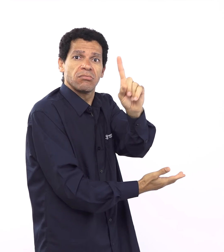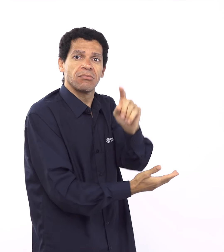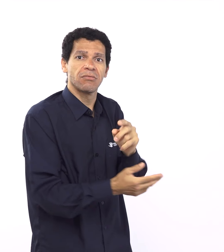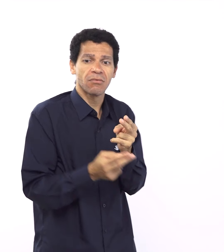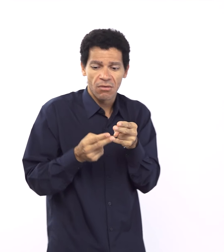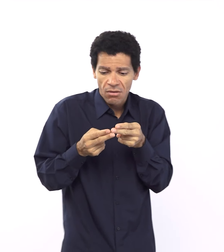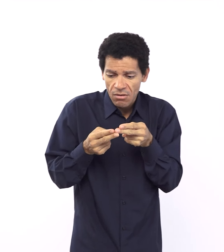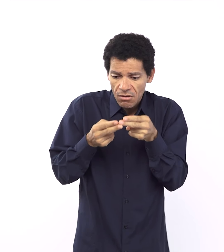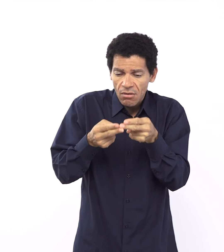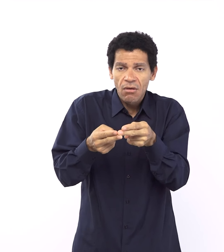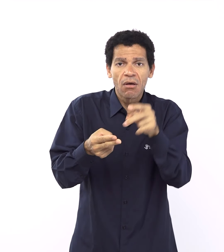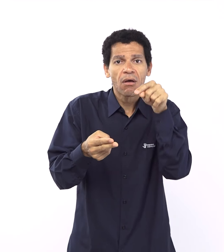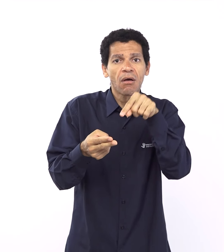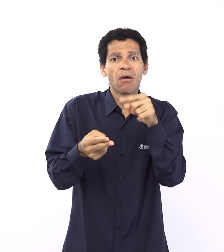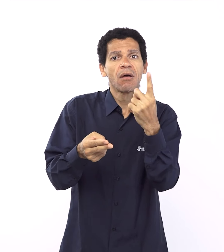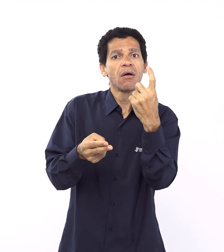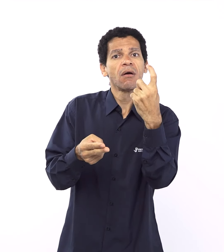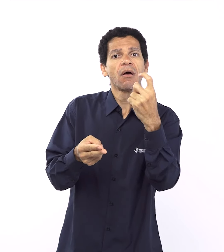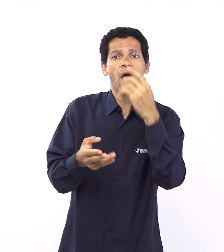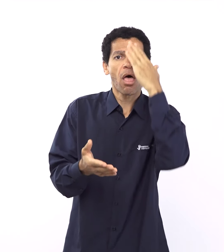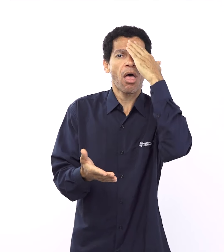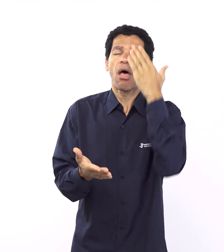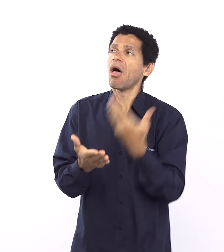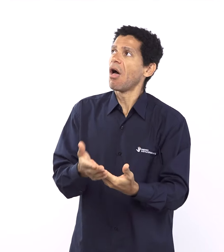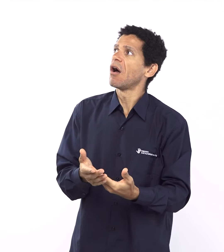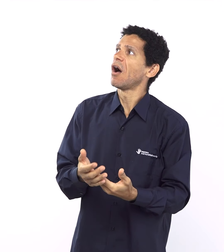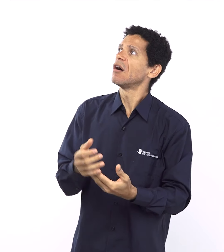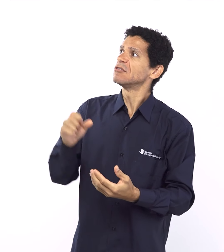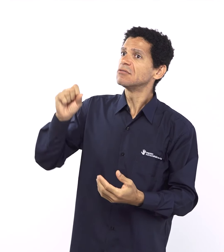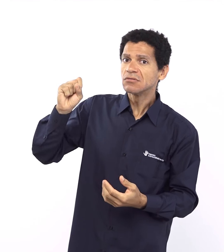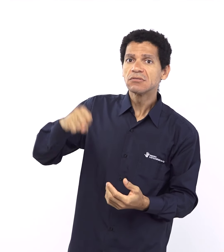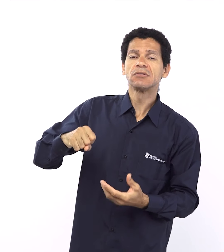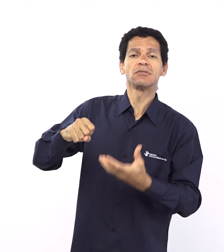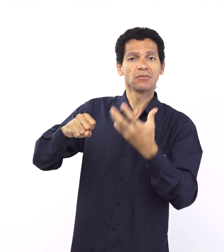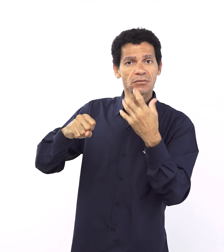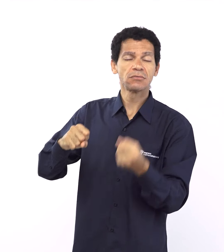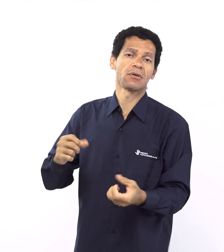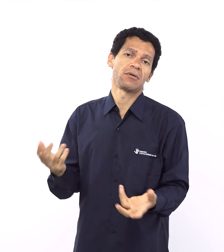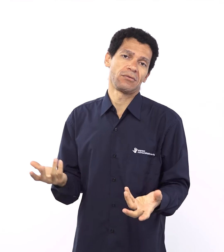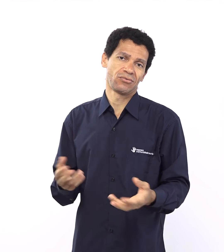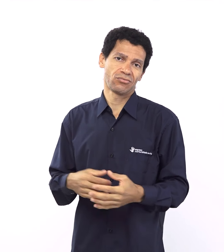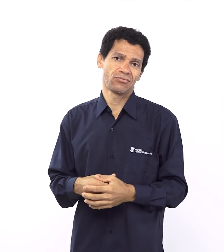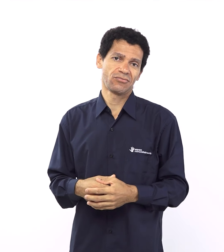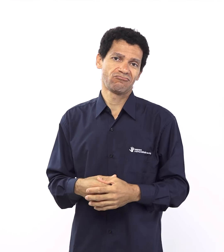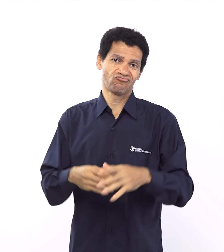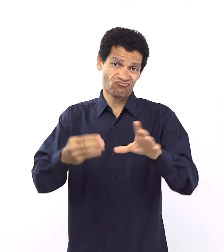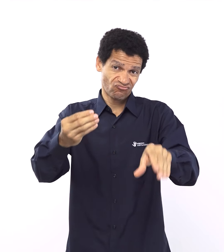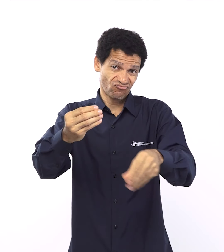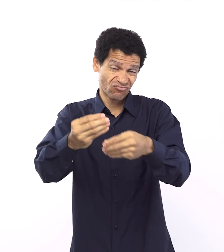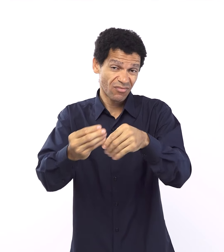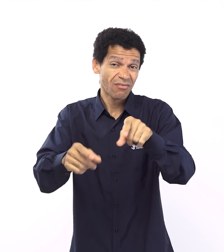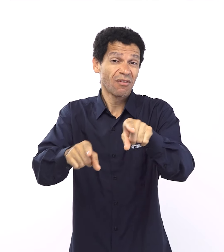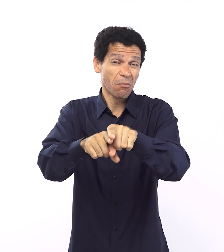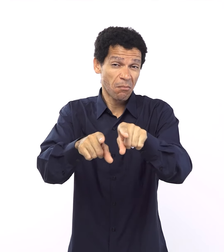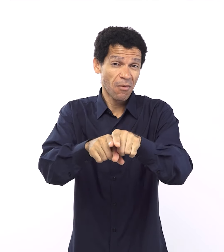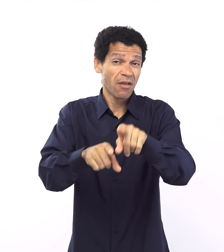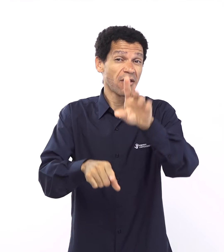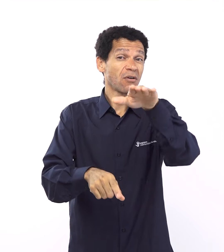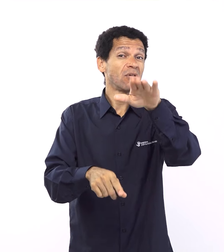também não se difere, André, porque depois que eles saem, você já vê os filhos dele fazendo besteira, né, já tem